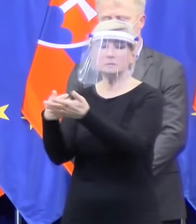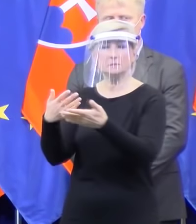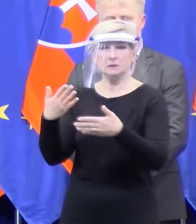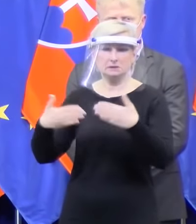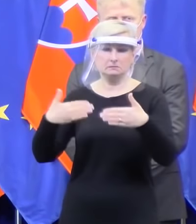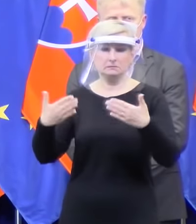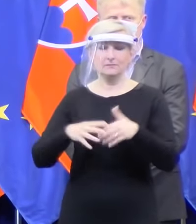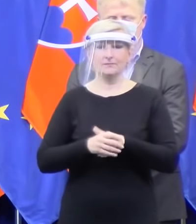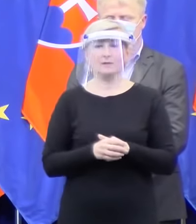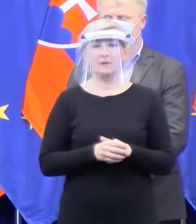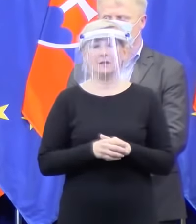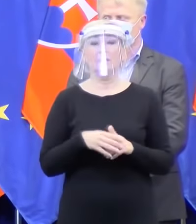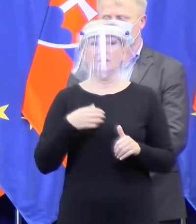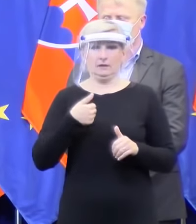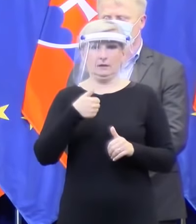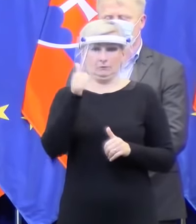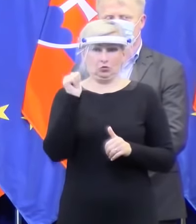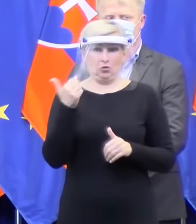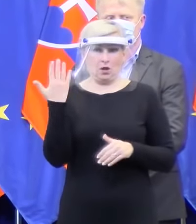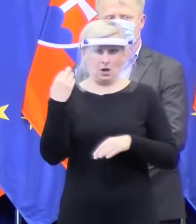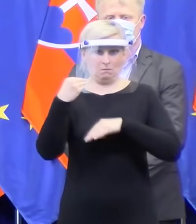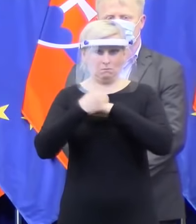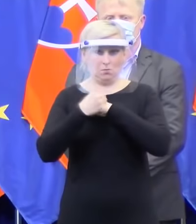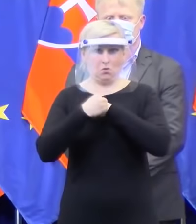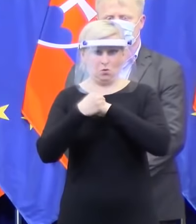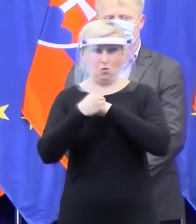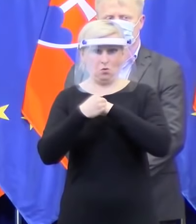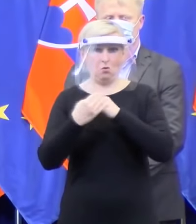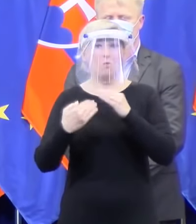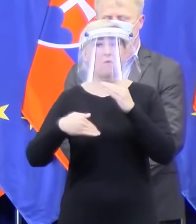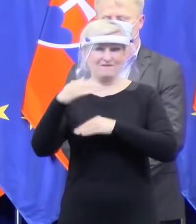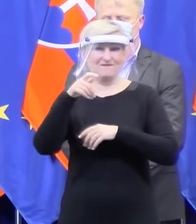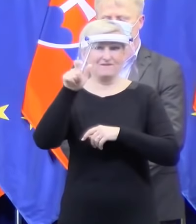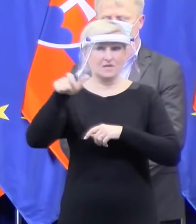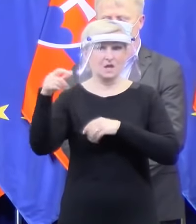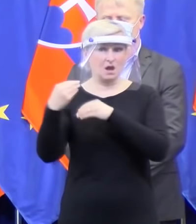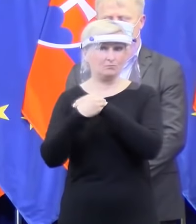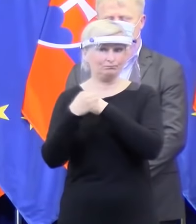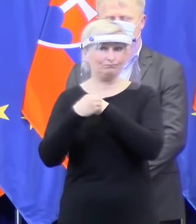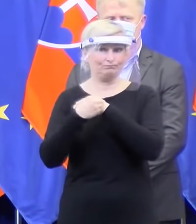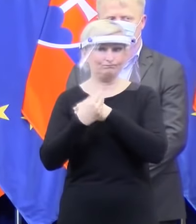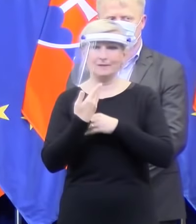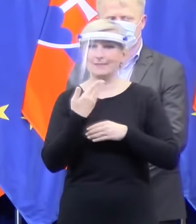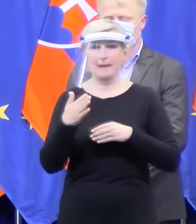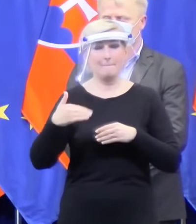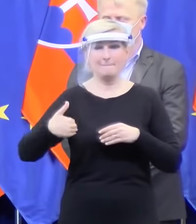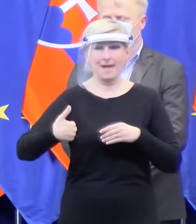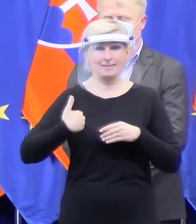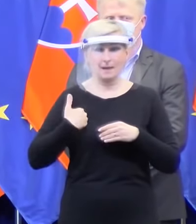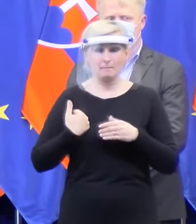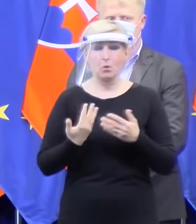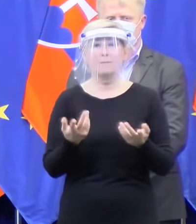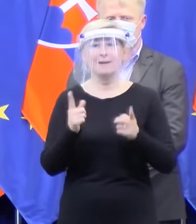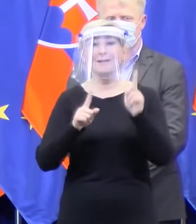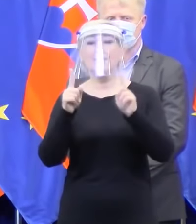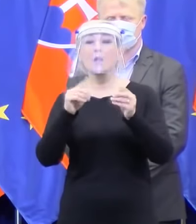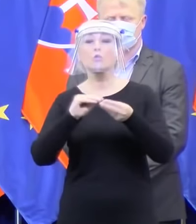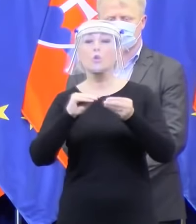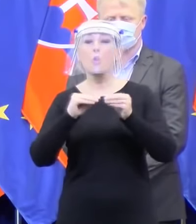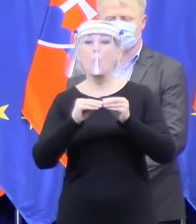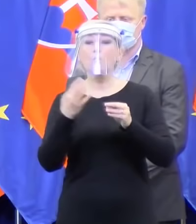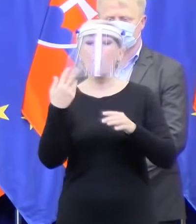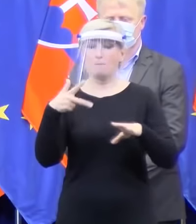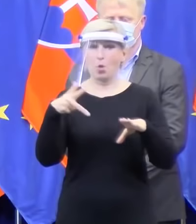Dostal som už včera tieto podnety viaceré. Niektoré tie obchody, čo mám informáciu, sa zabezpečili tie teplomery. Mali ich